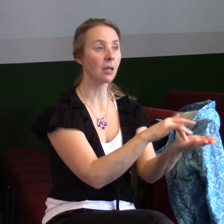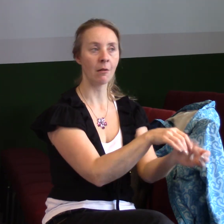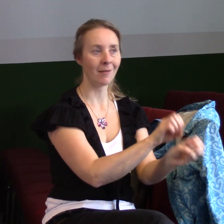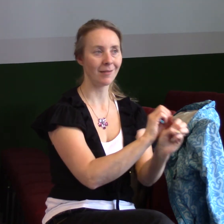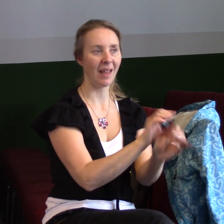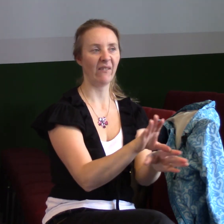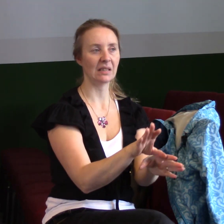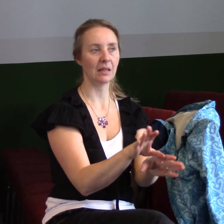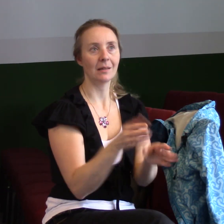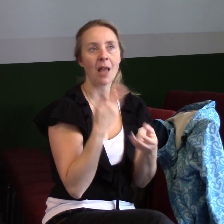A obstát.